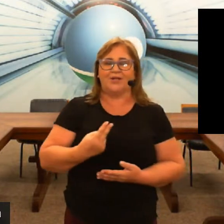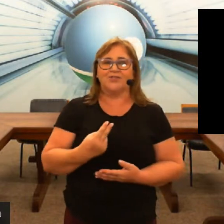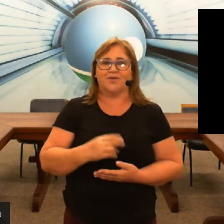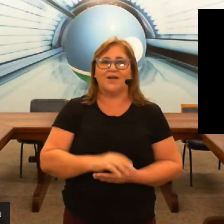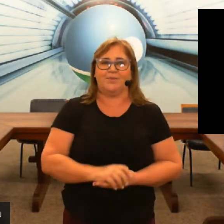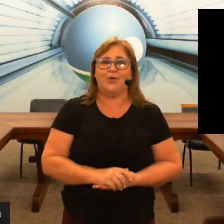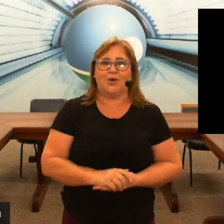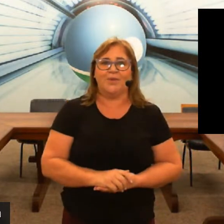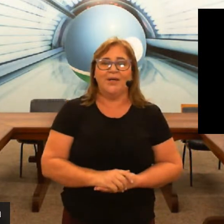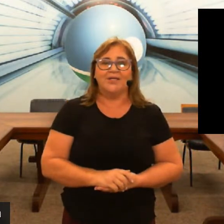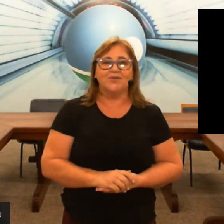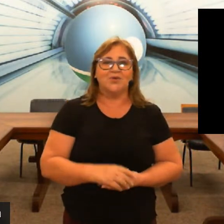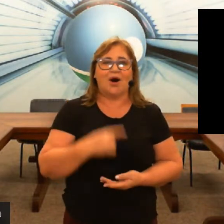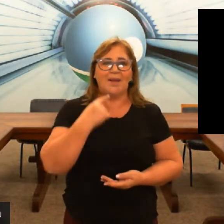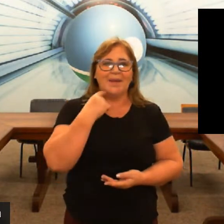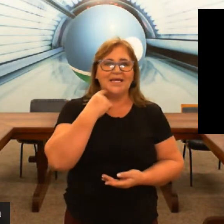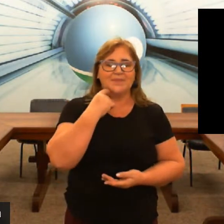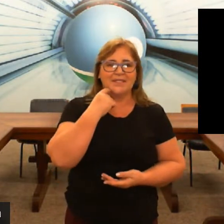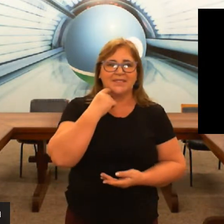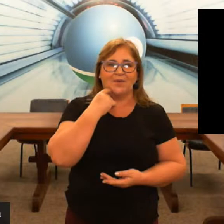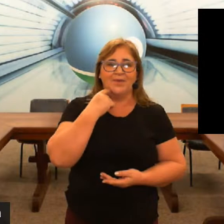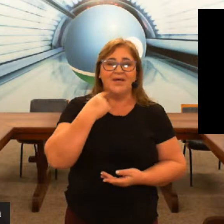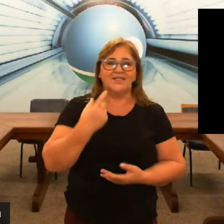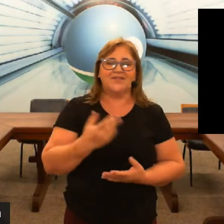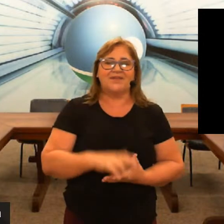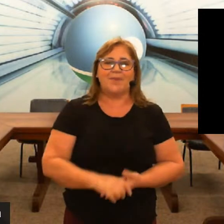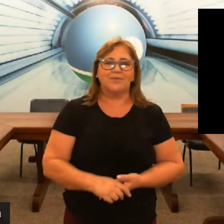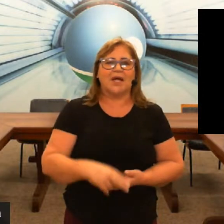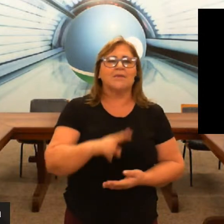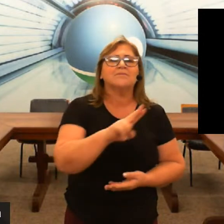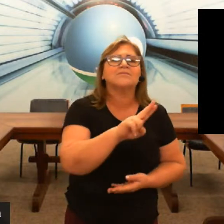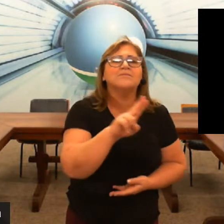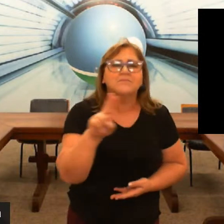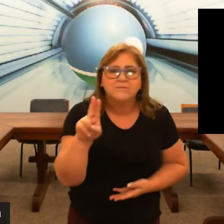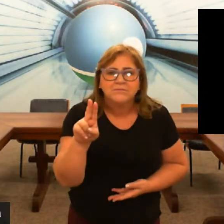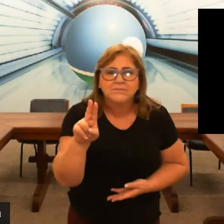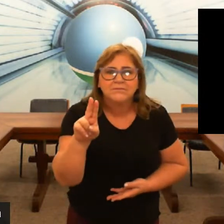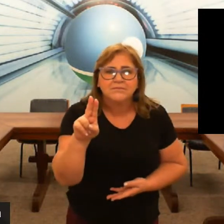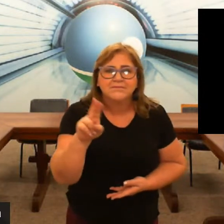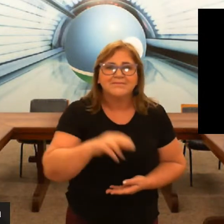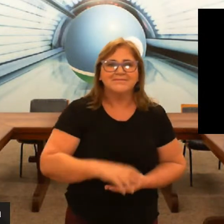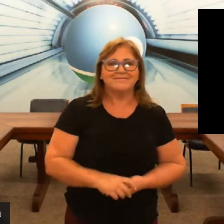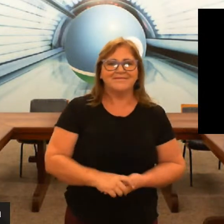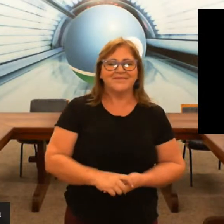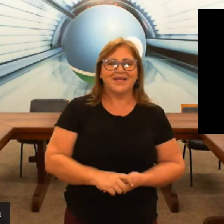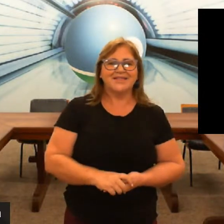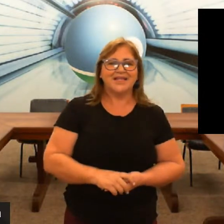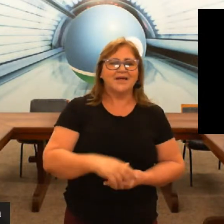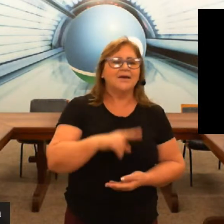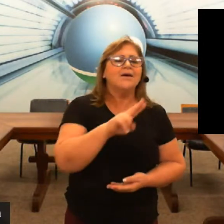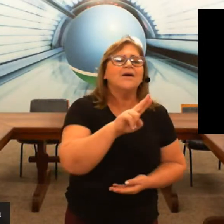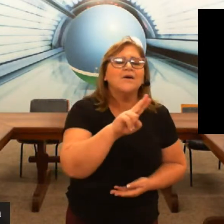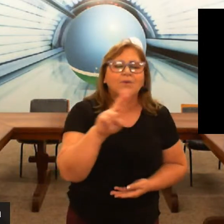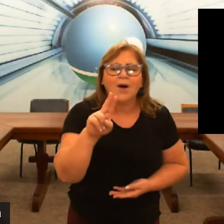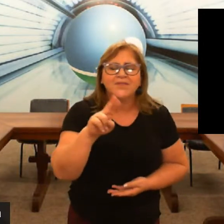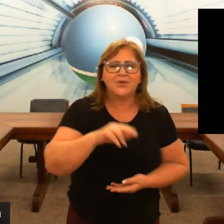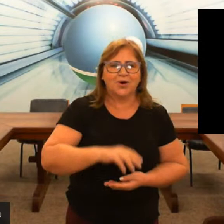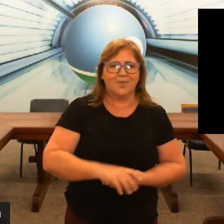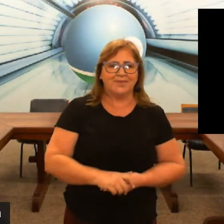lado eu estou falando meu nome então olha bem a expressão se você vai perguntar quer dizer qual o seu nome